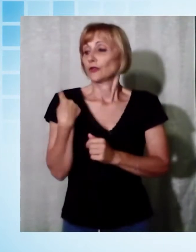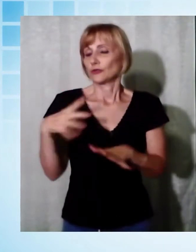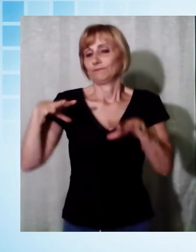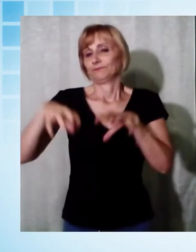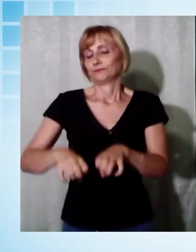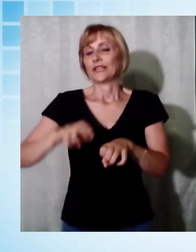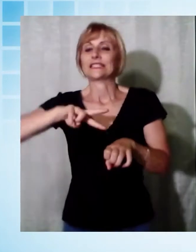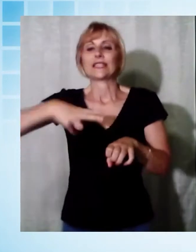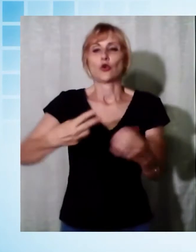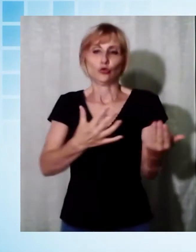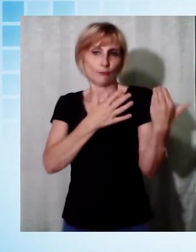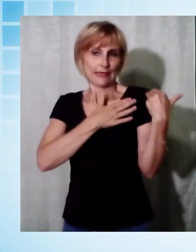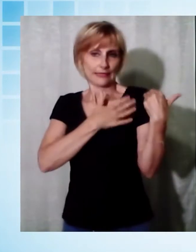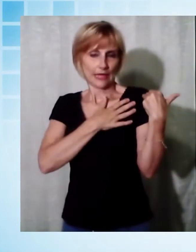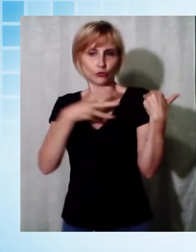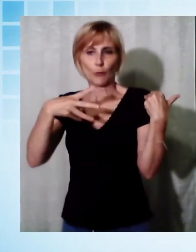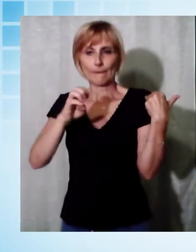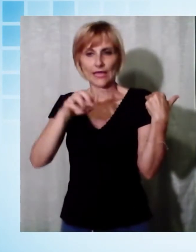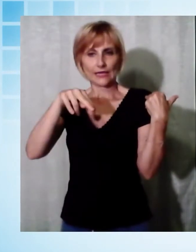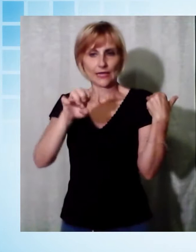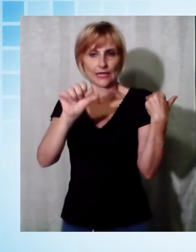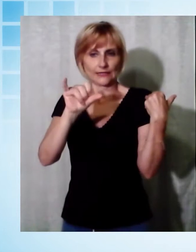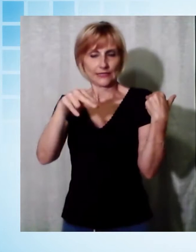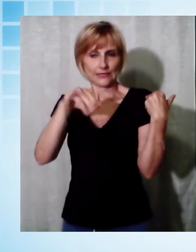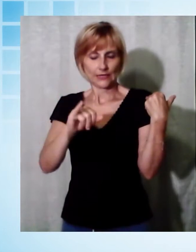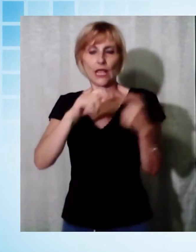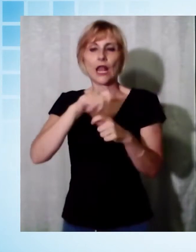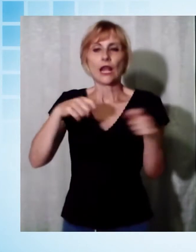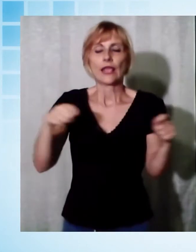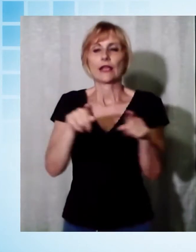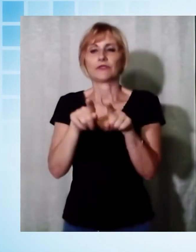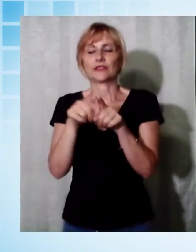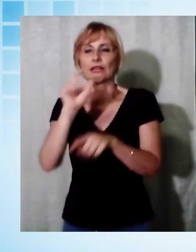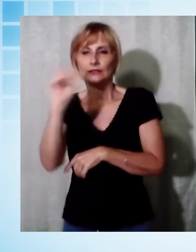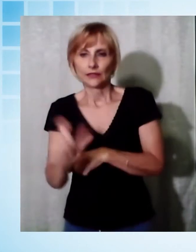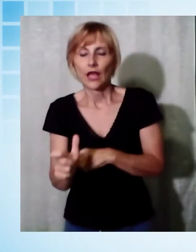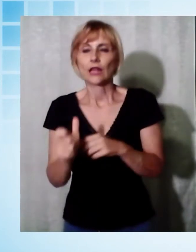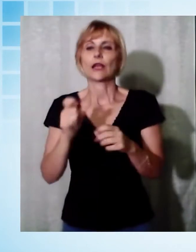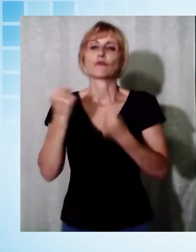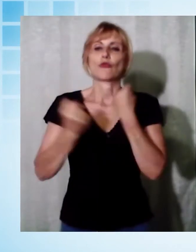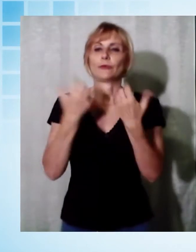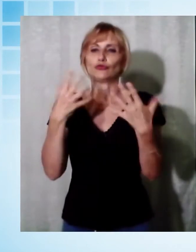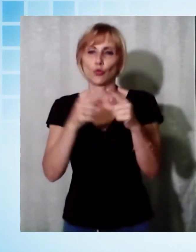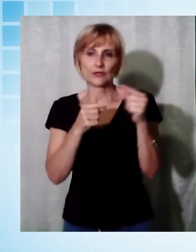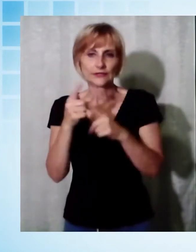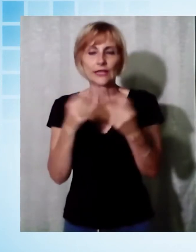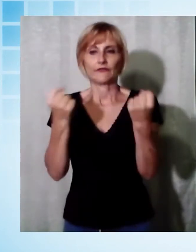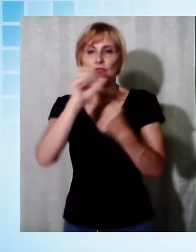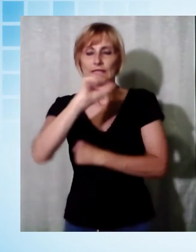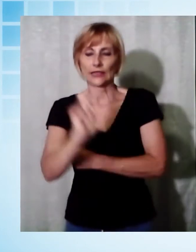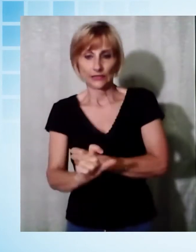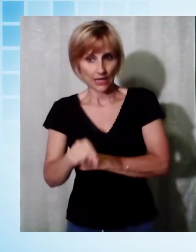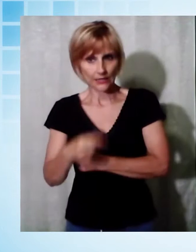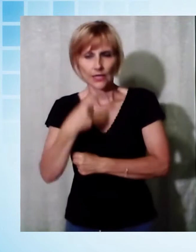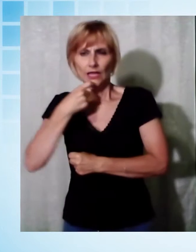Secondo i componenti dei gruppi consigliari di Lega, Fratelli d'Italia, Movimento 5 Stelle e Forza Italia, la maggioranza sta facendo